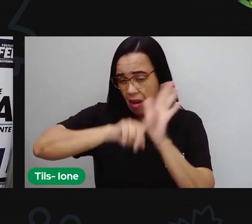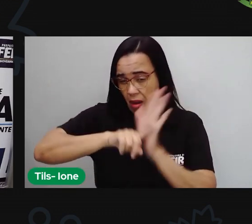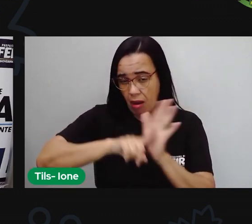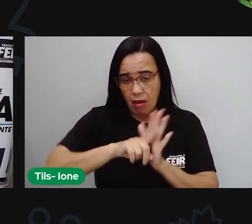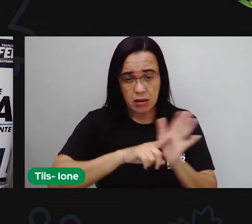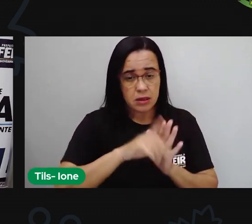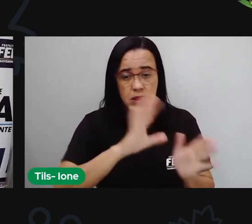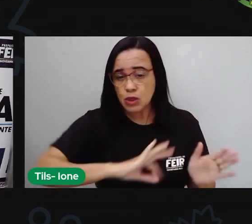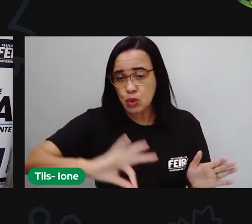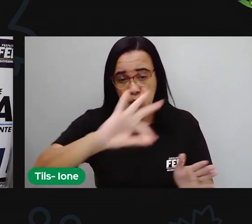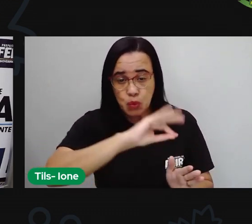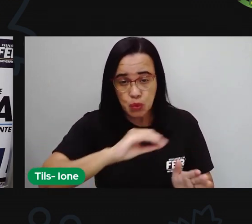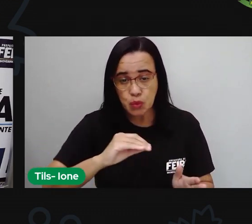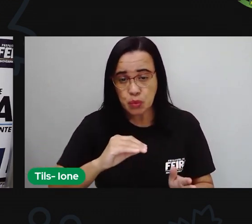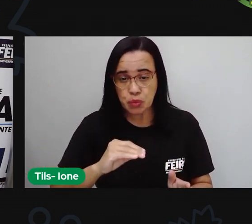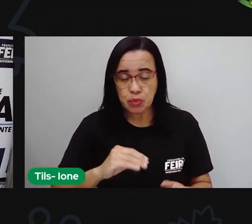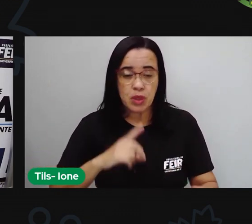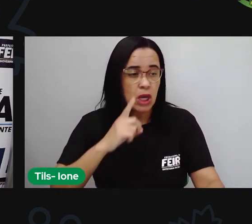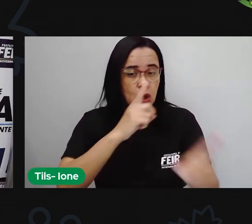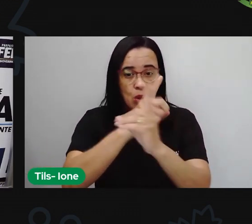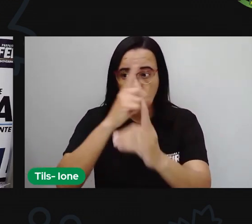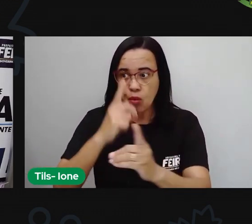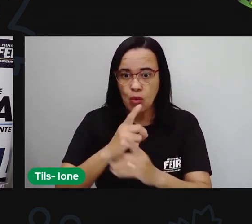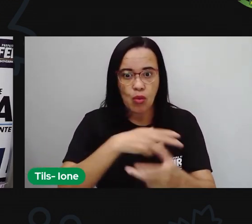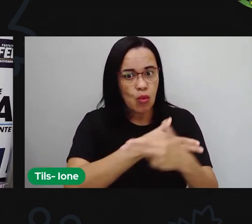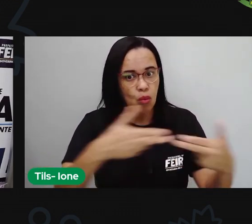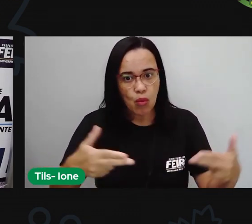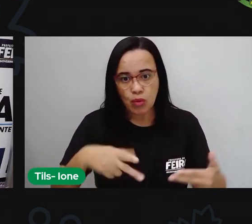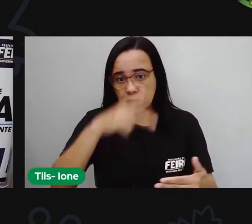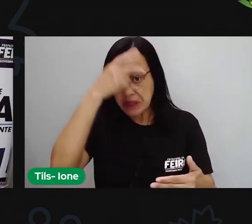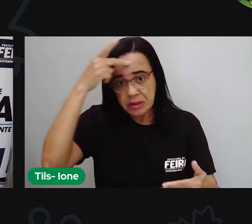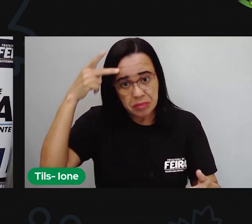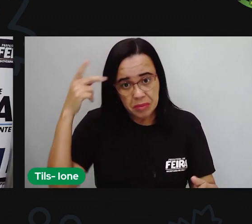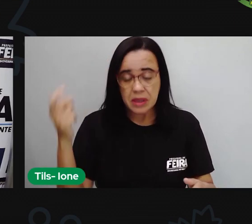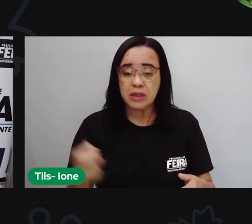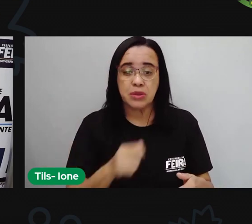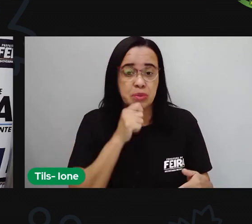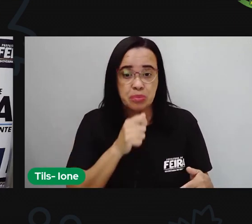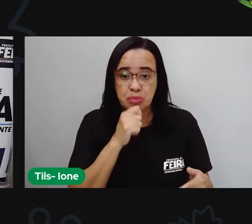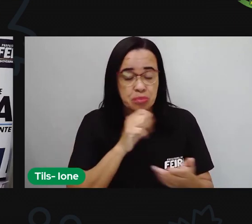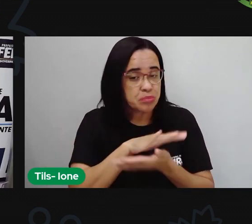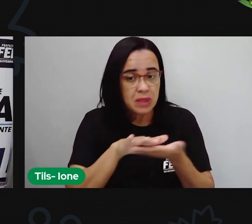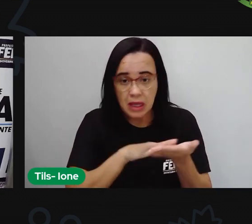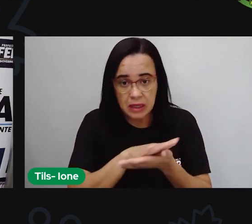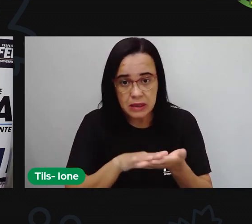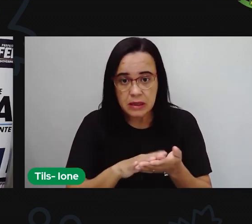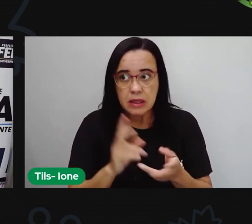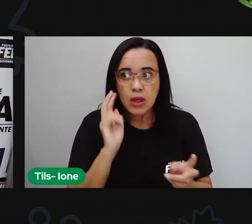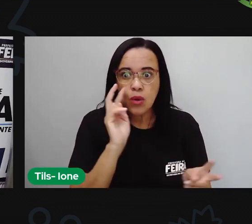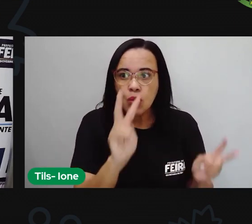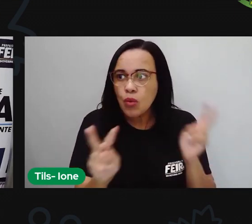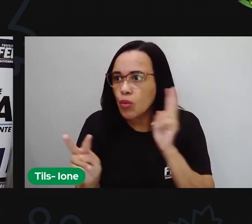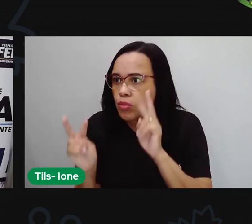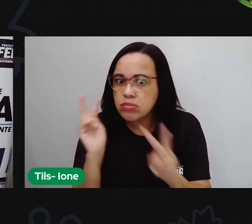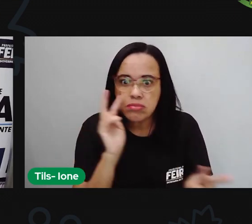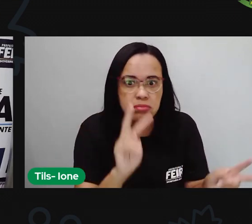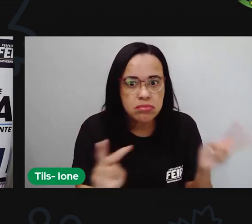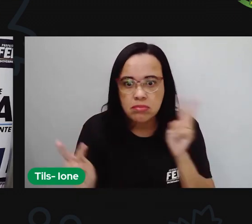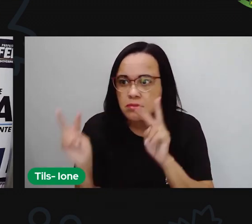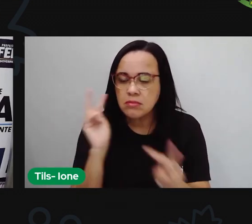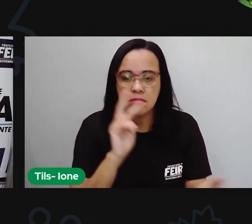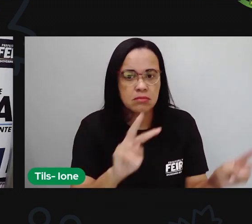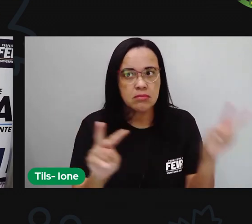encontrar o que os outros ainda não viam. Seus olhos corriam tanto que nem dava para